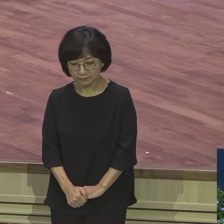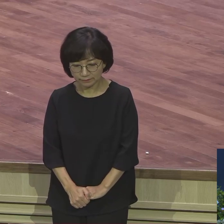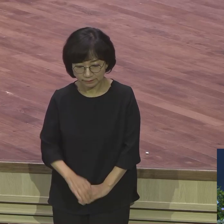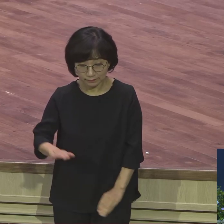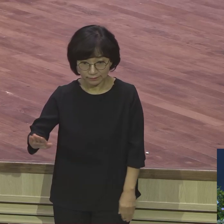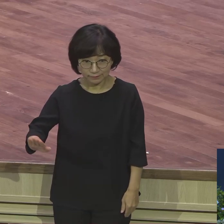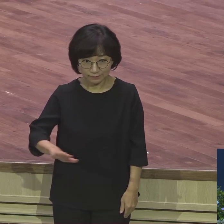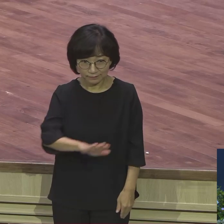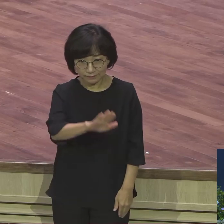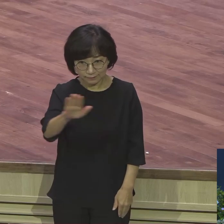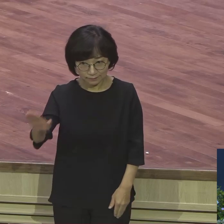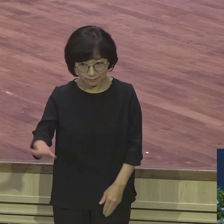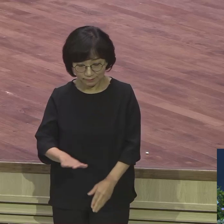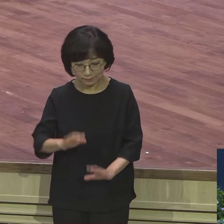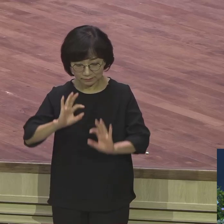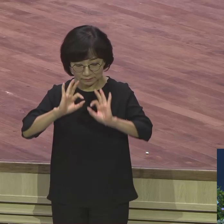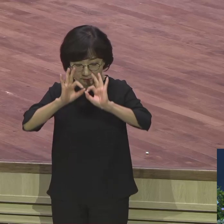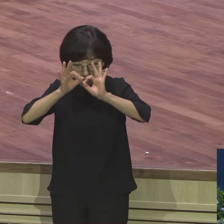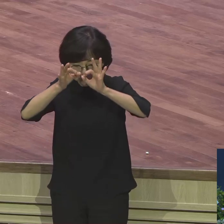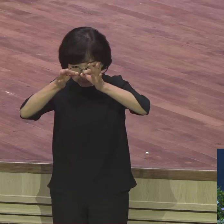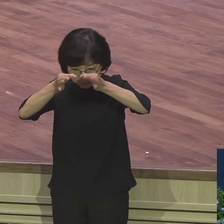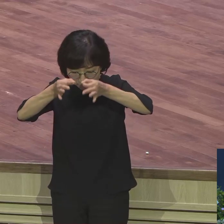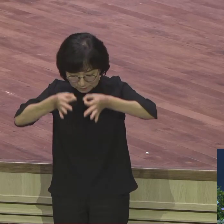여러분 살아온 경험 가지고 보지 말고